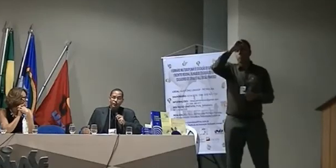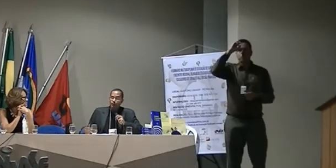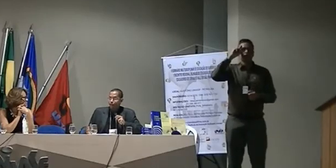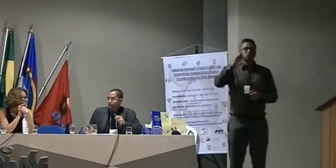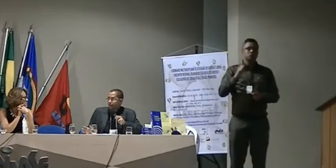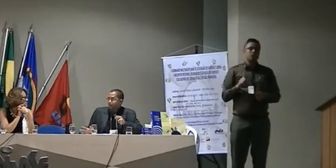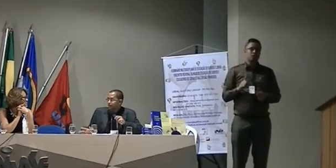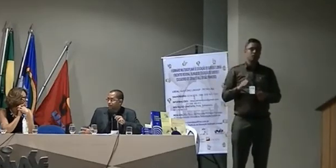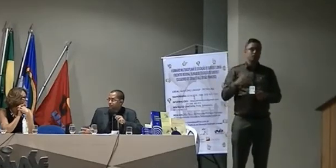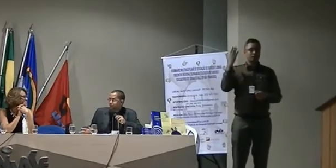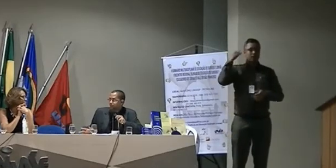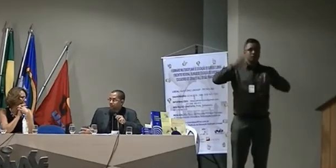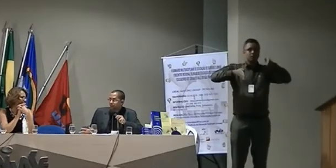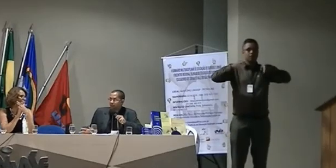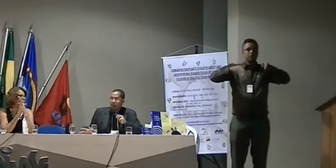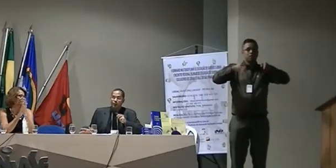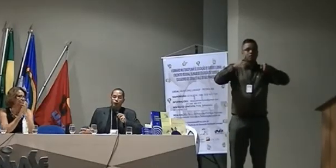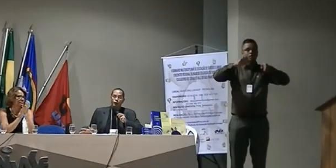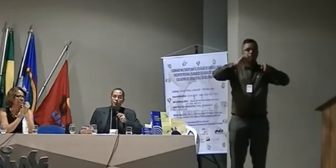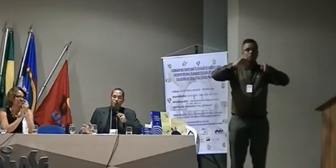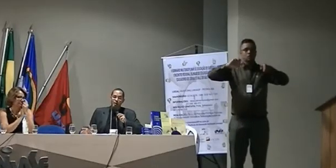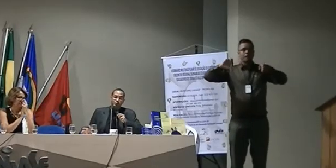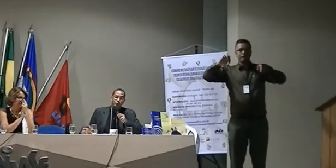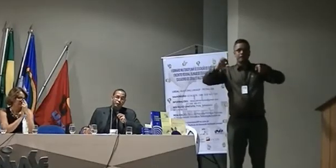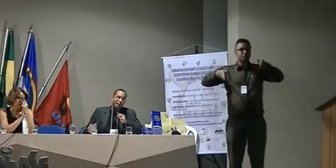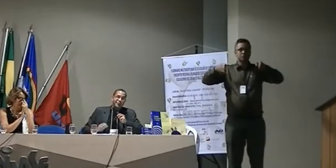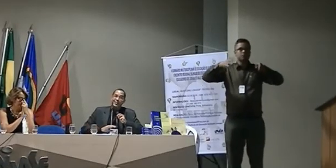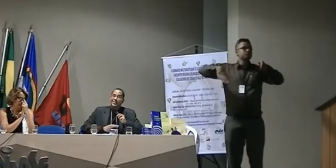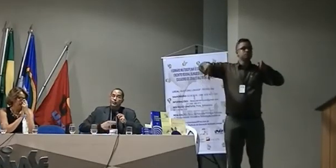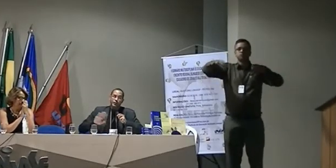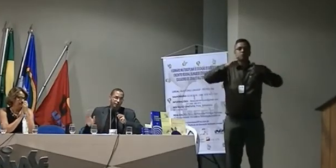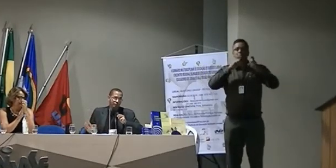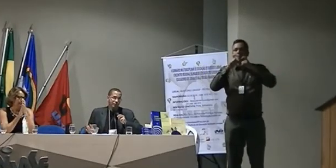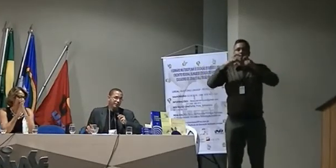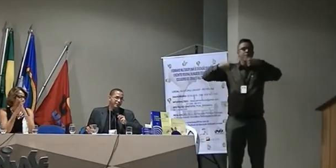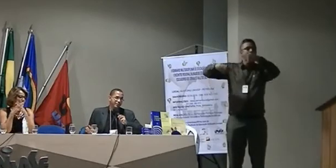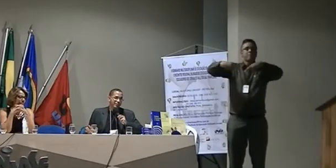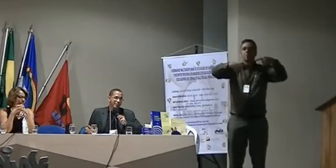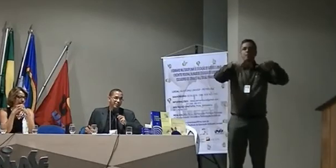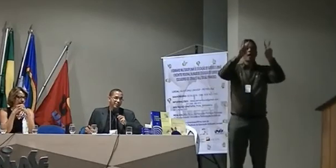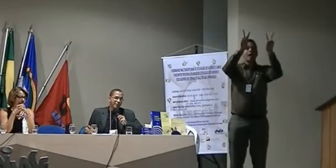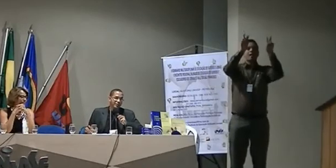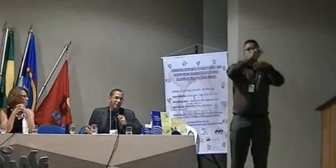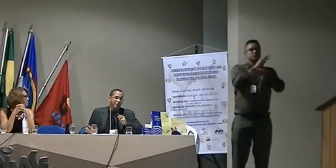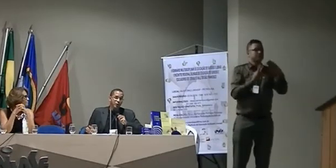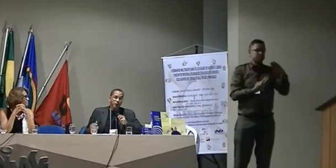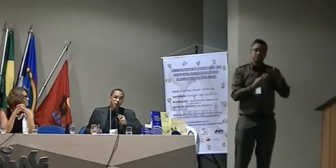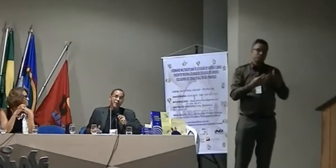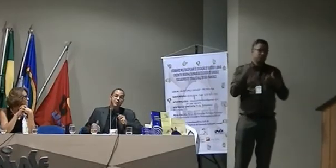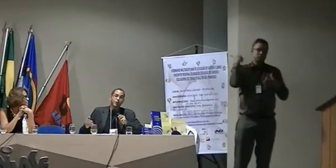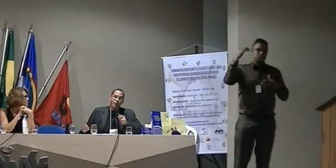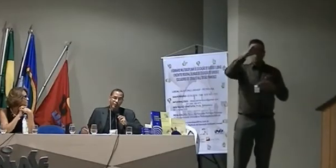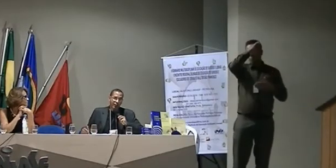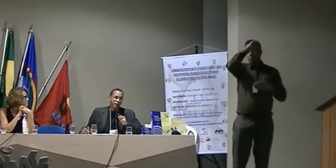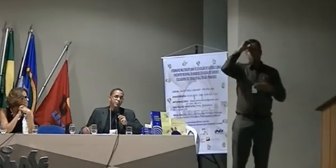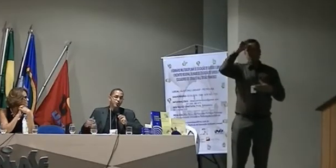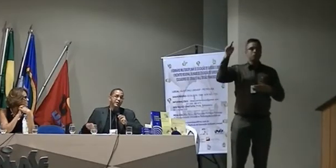discussões sobre isso eu fiz normal médio não se falava nada sobre isso depois eu partiu para a universidade e começou a minha